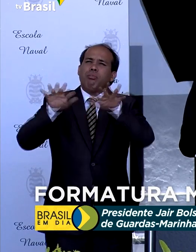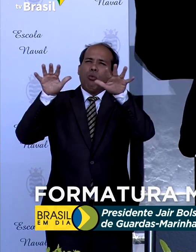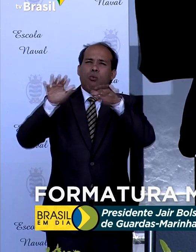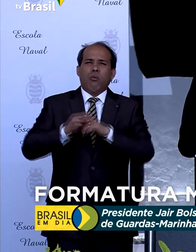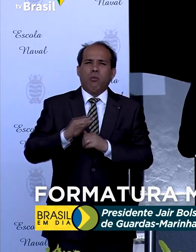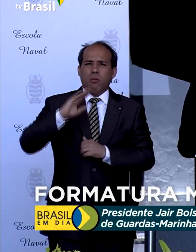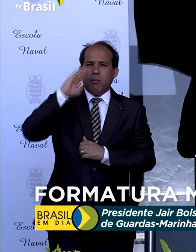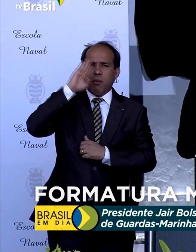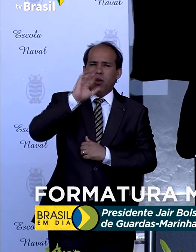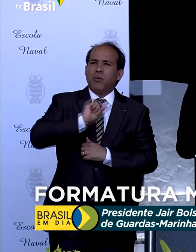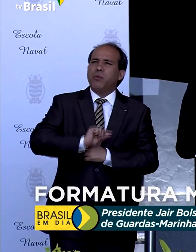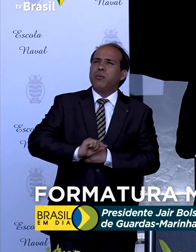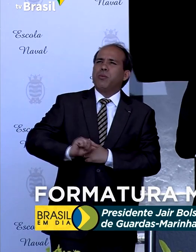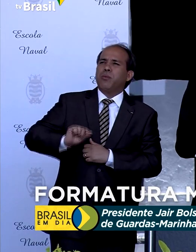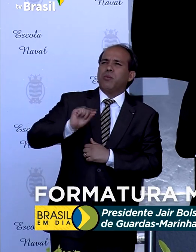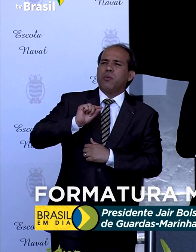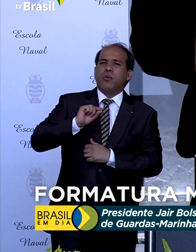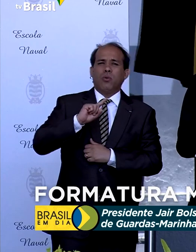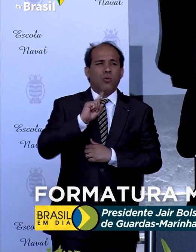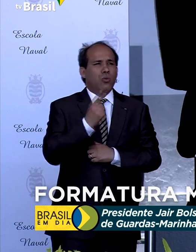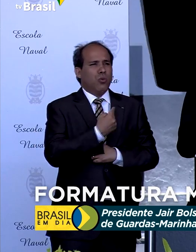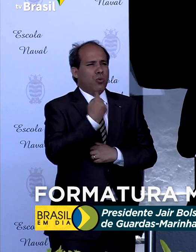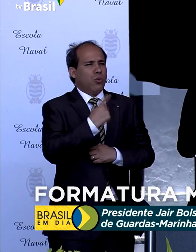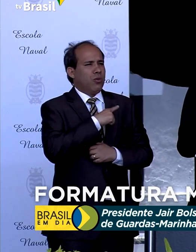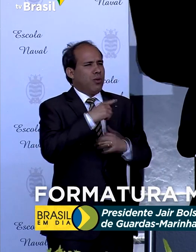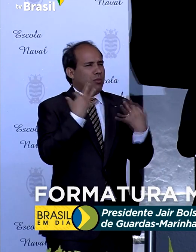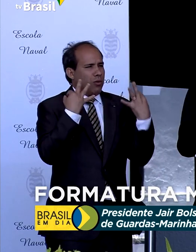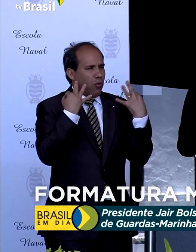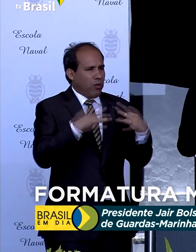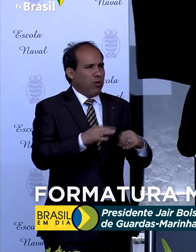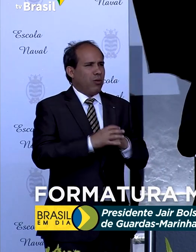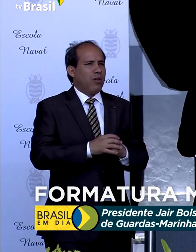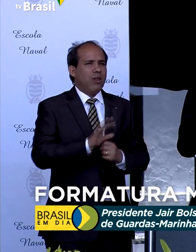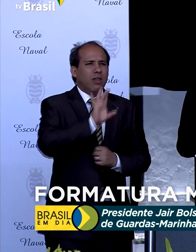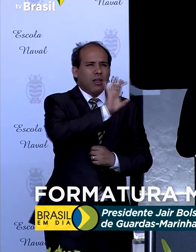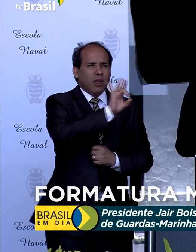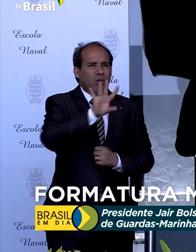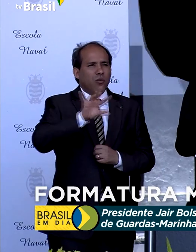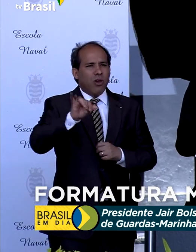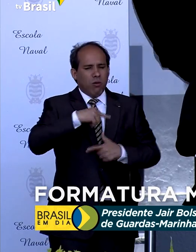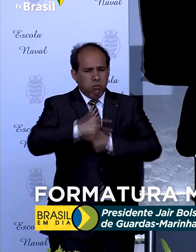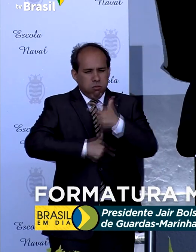Nós temos a certeza que cada um cumprirá com o seu dever.